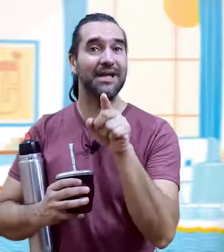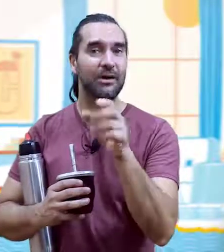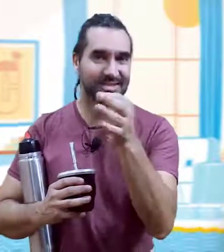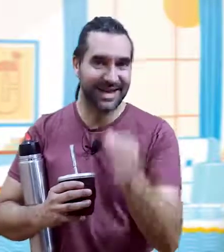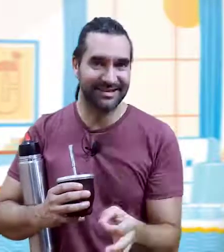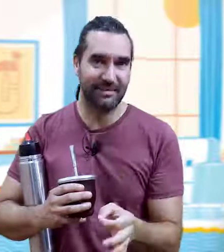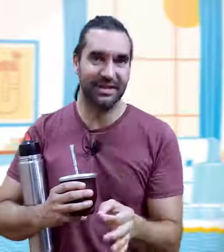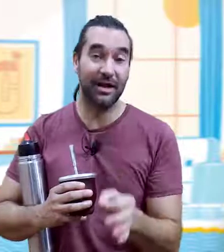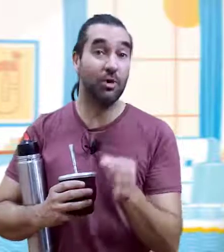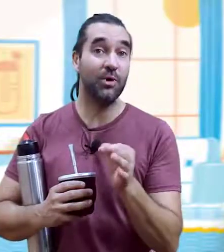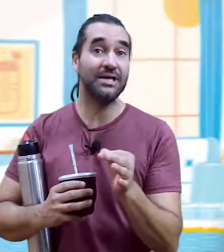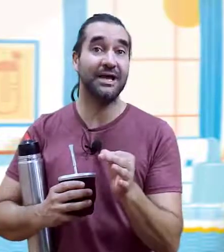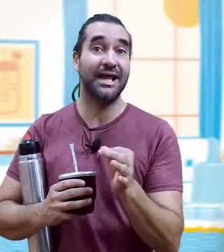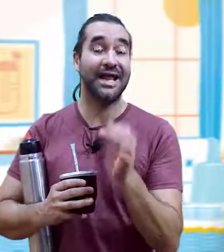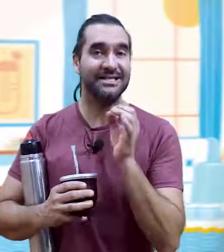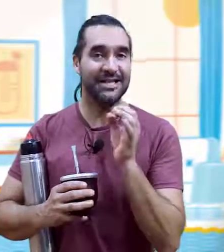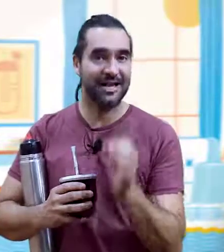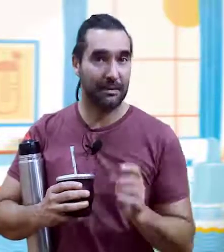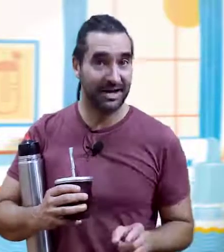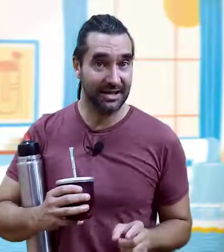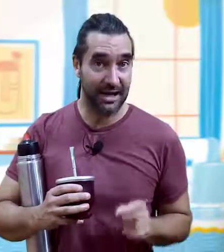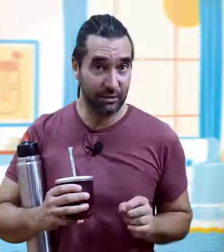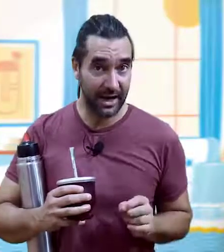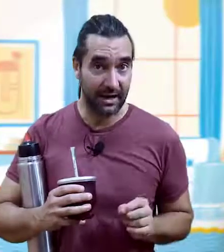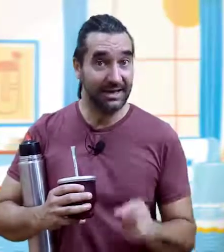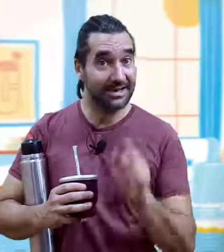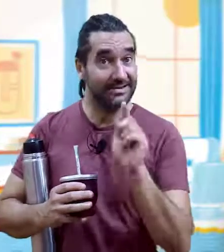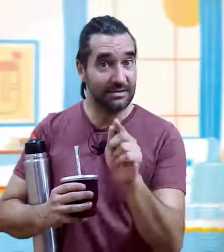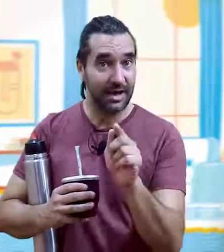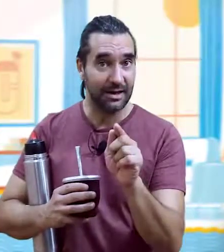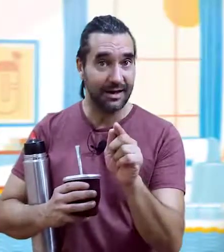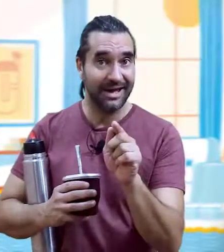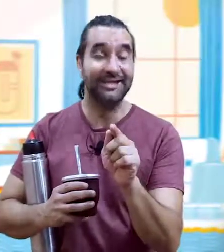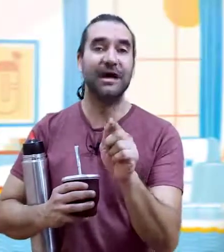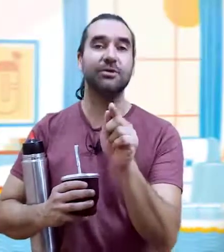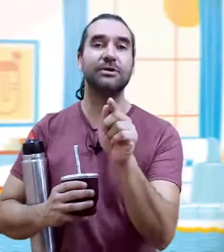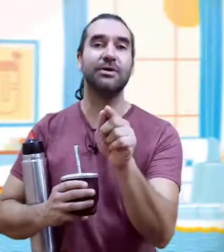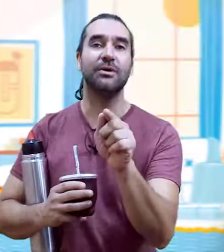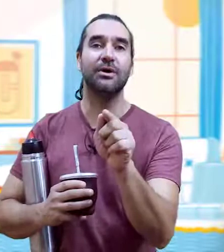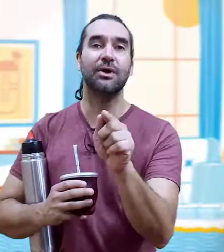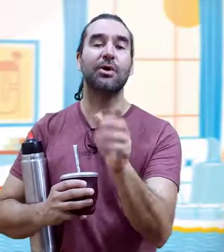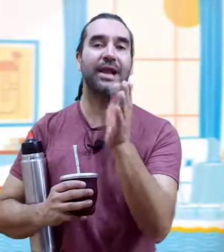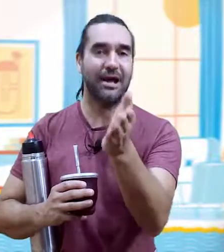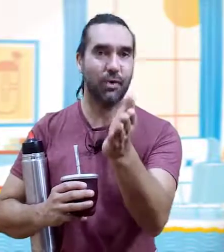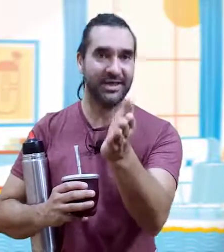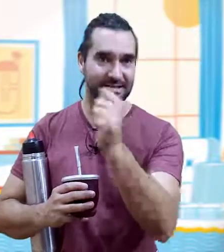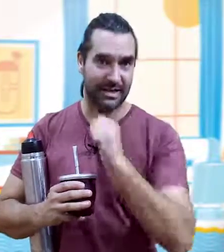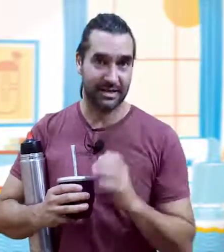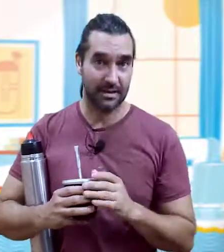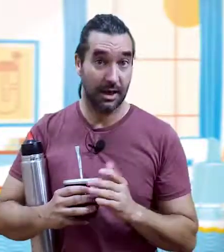explicado exactamente cómo es la leyenda del mate y la luna y encima está contado con lengua de señas?